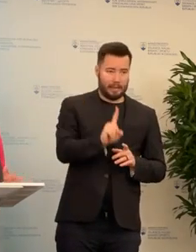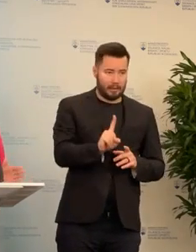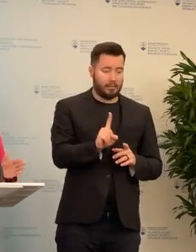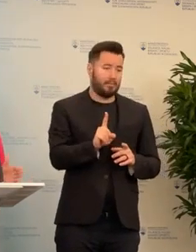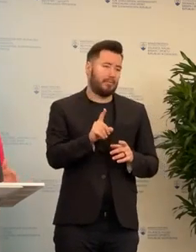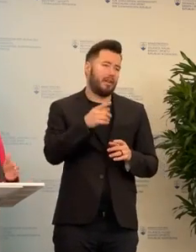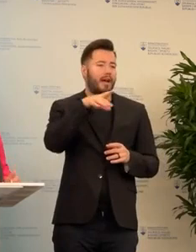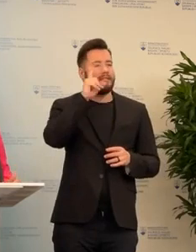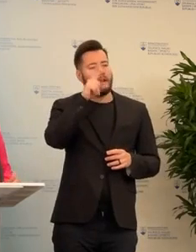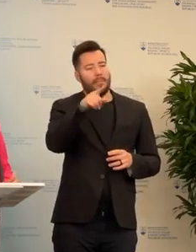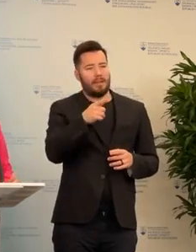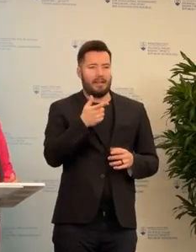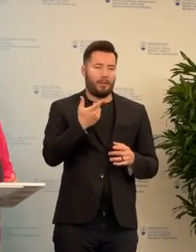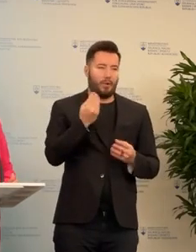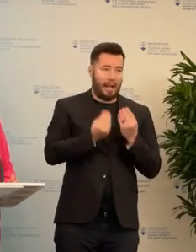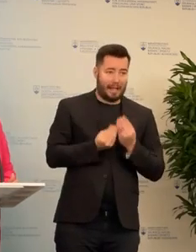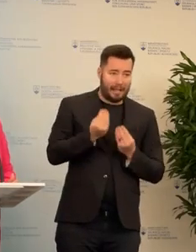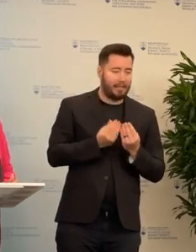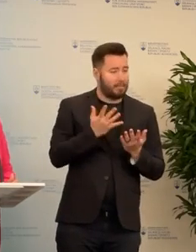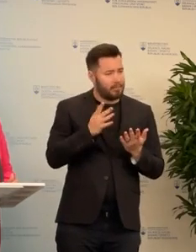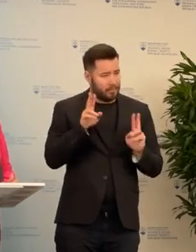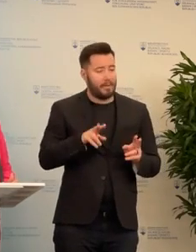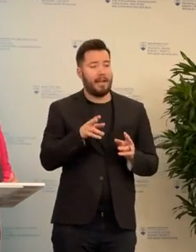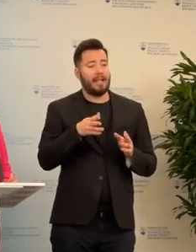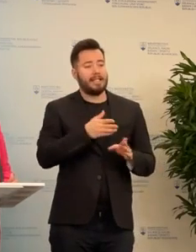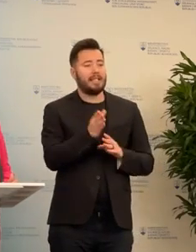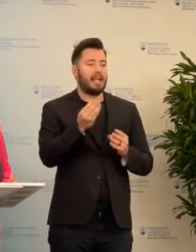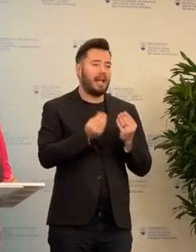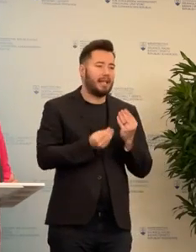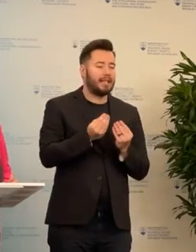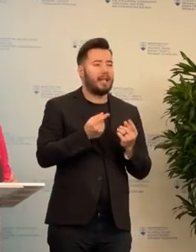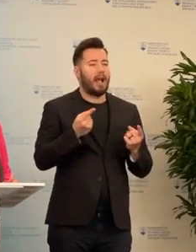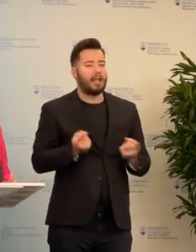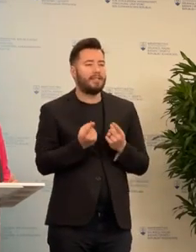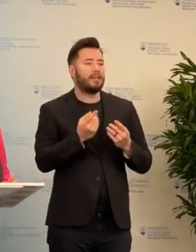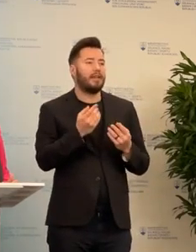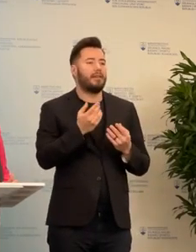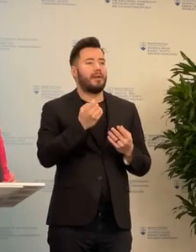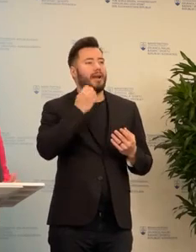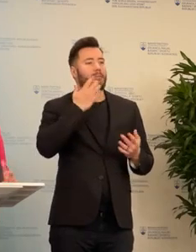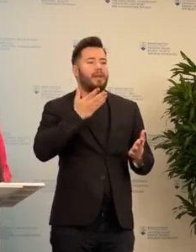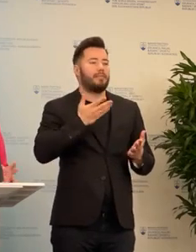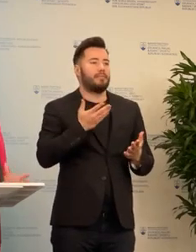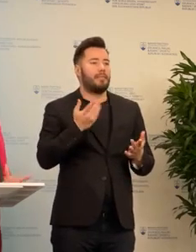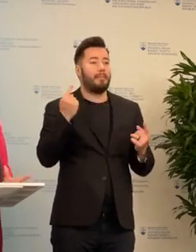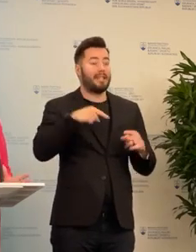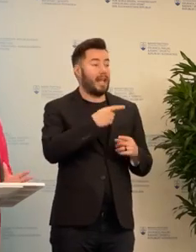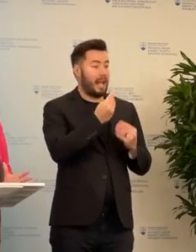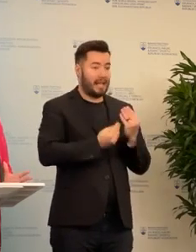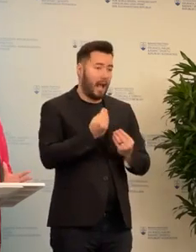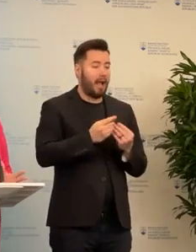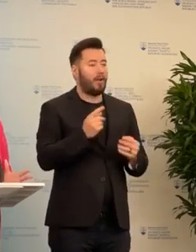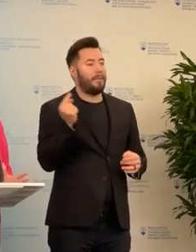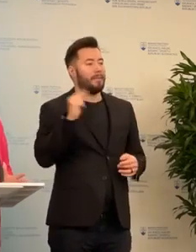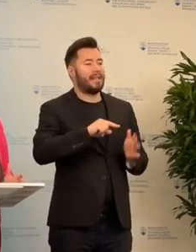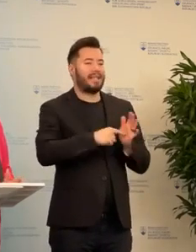ale naozaj prosím som hir a aktivít rozoberali napríklad tú rôznorodov, čo robiť, keď na základe hry príde do triedy